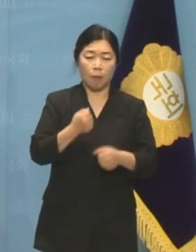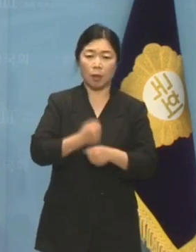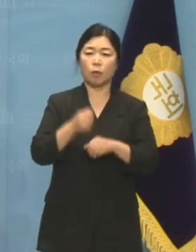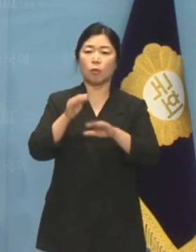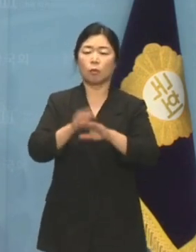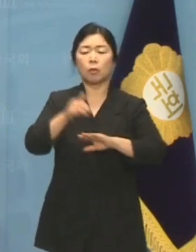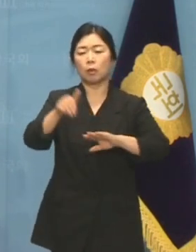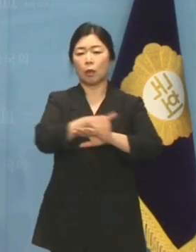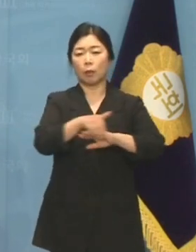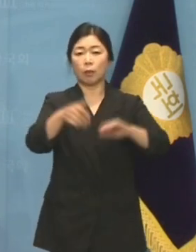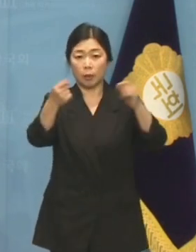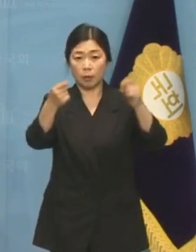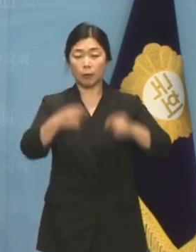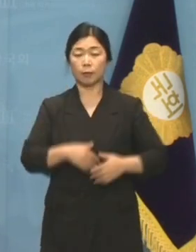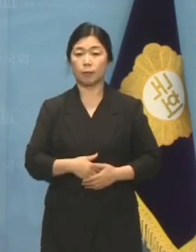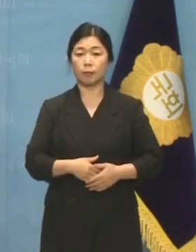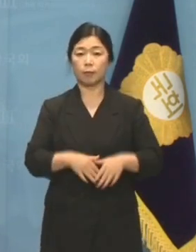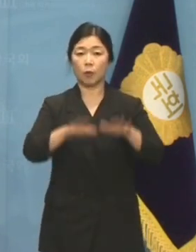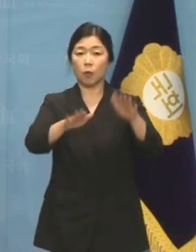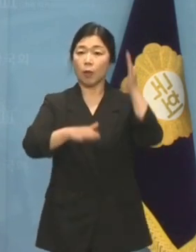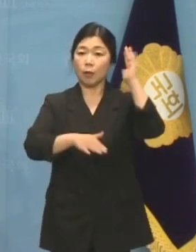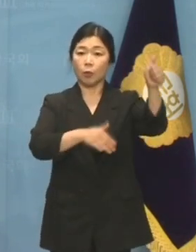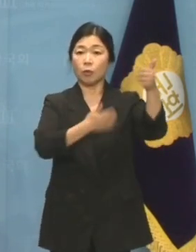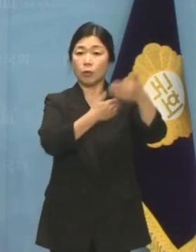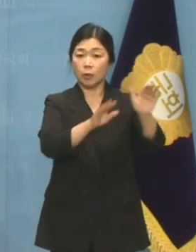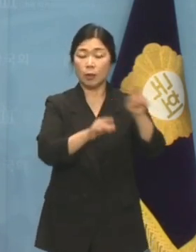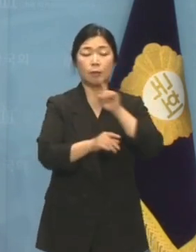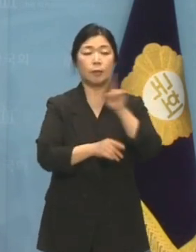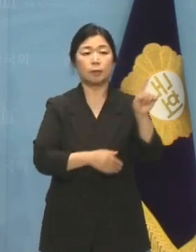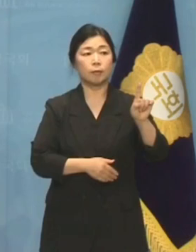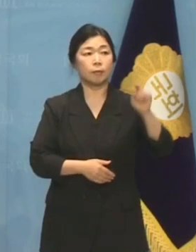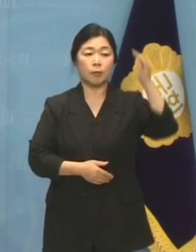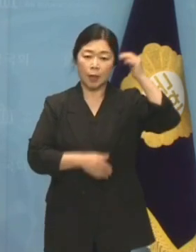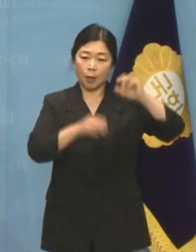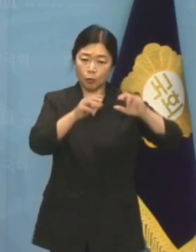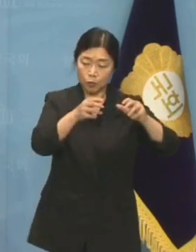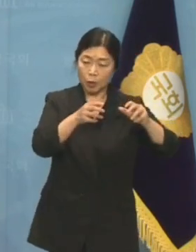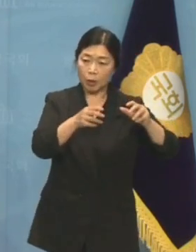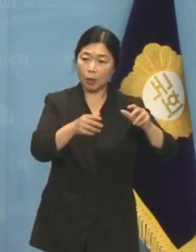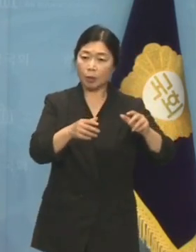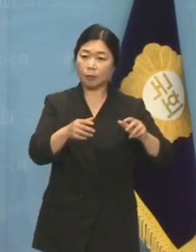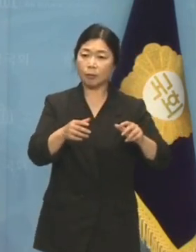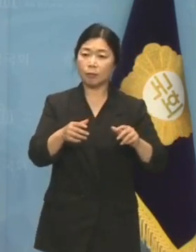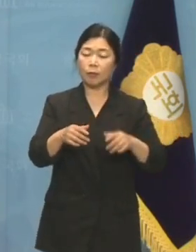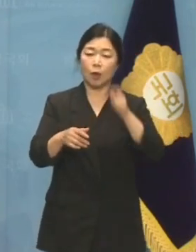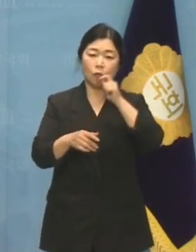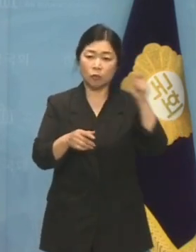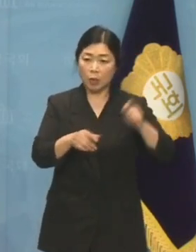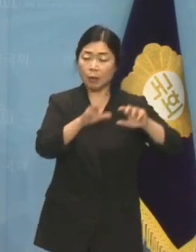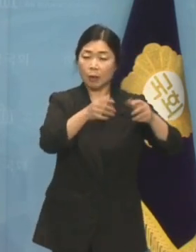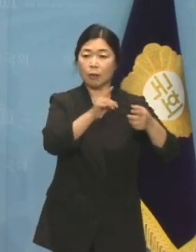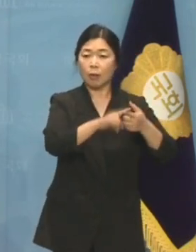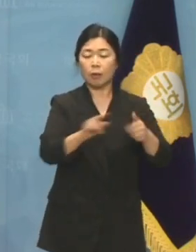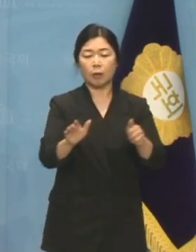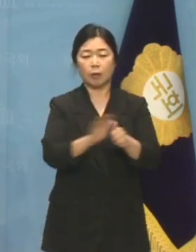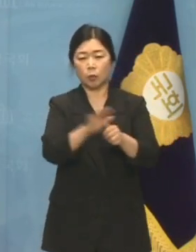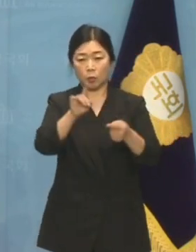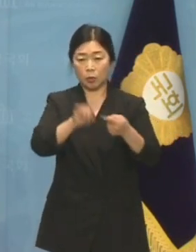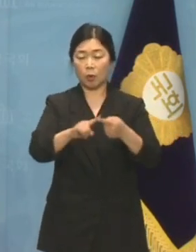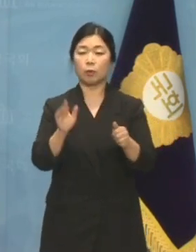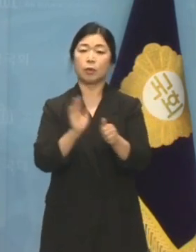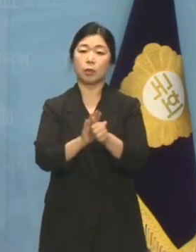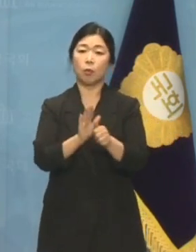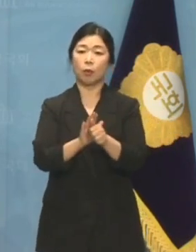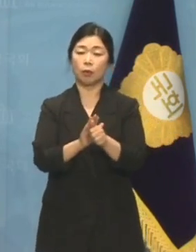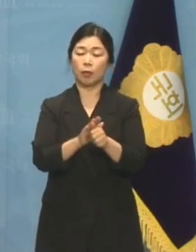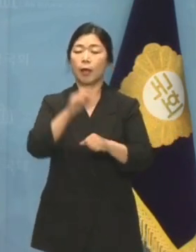불과합니다. 오늘 대통령실은 대한민국의 우크라이나에 대한 인도적 지원은